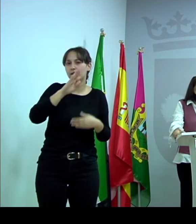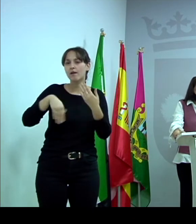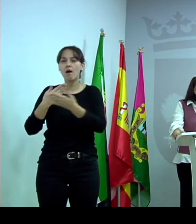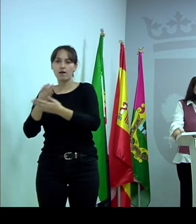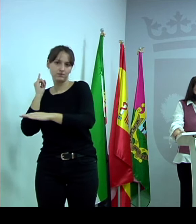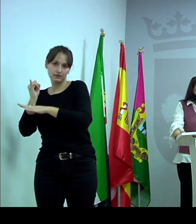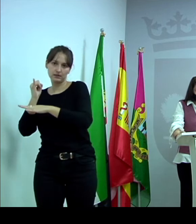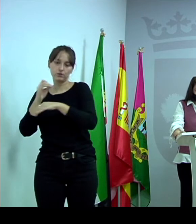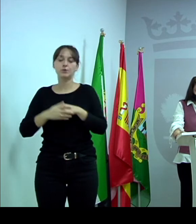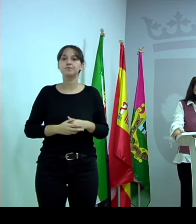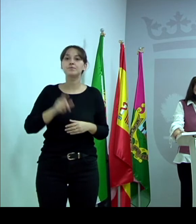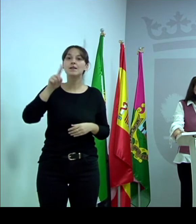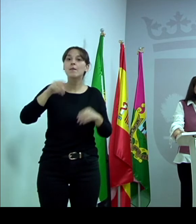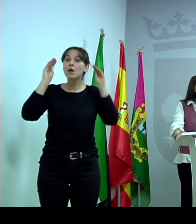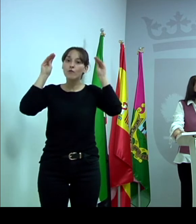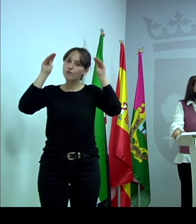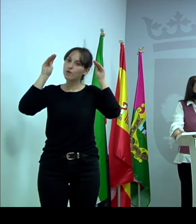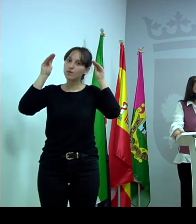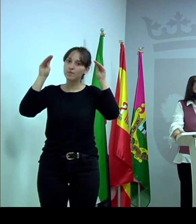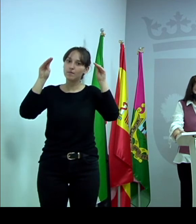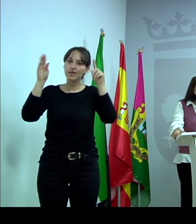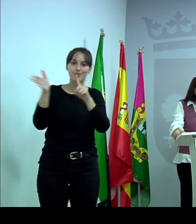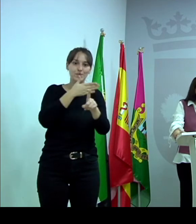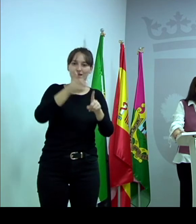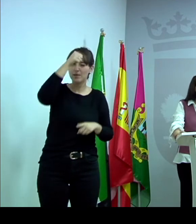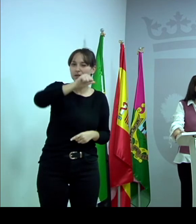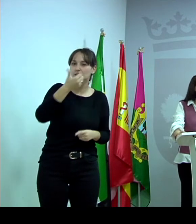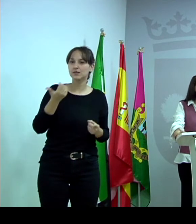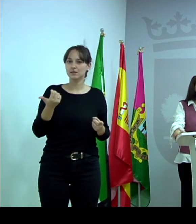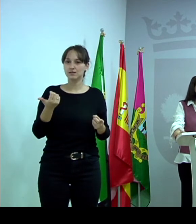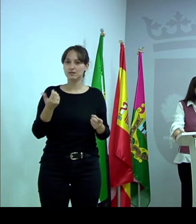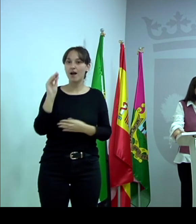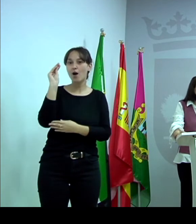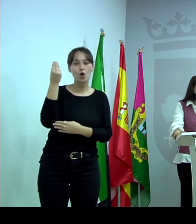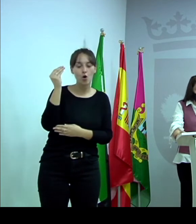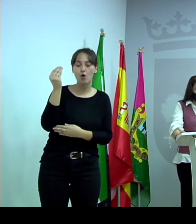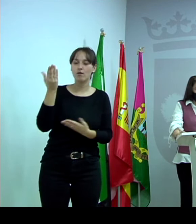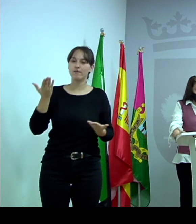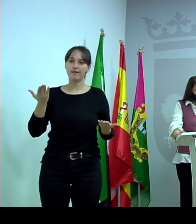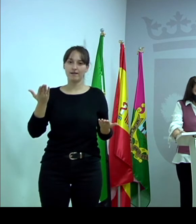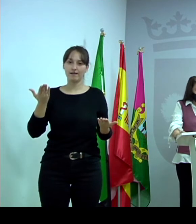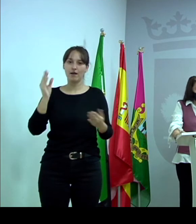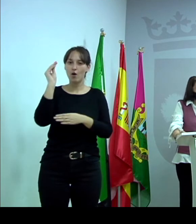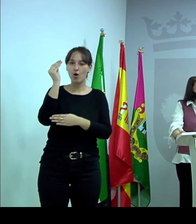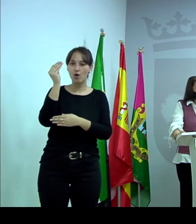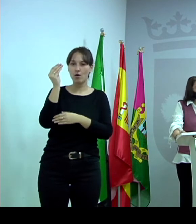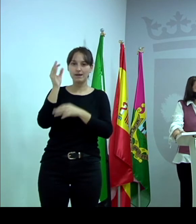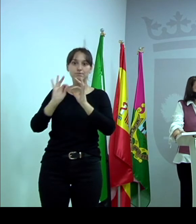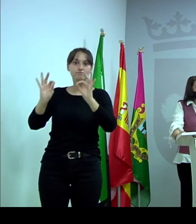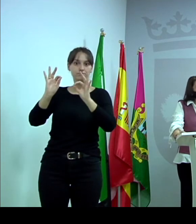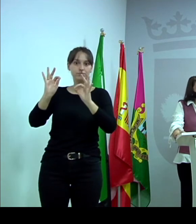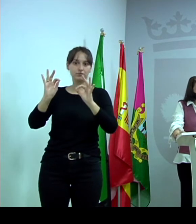Va a haber también formación sobre la violencia machista en adolescencia y en juventud a estos profesionales. Igualmente, se